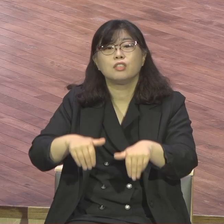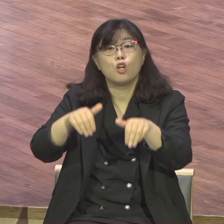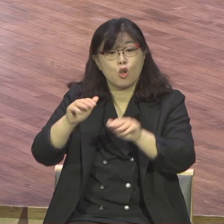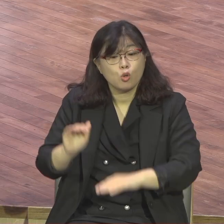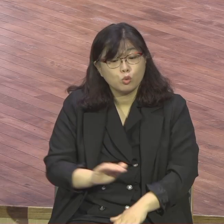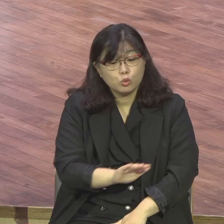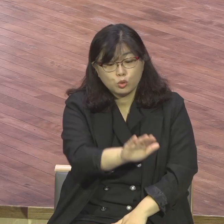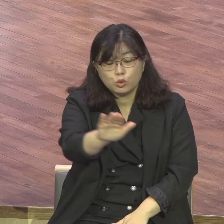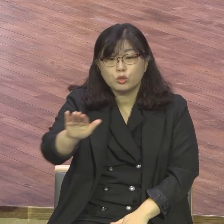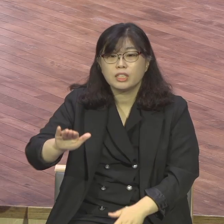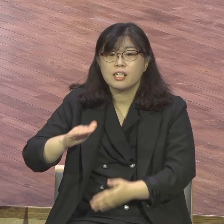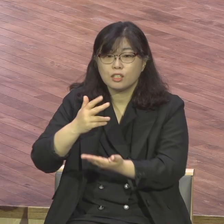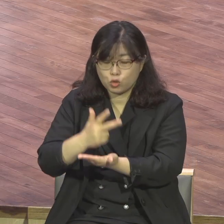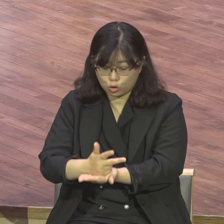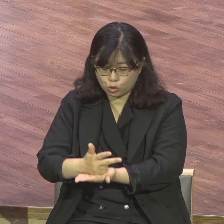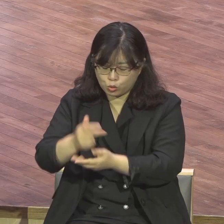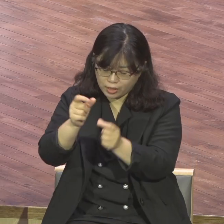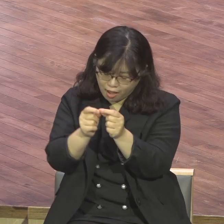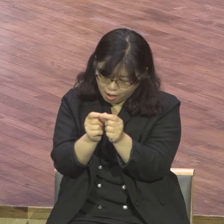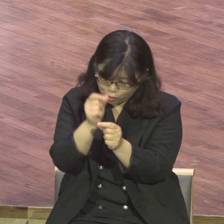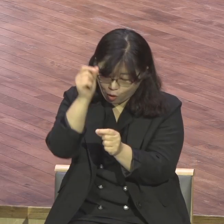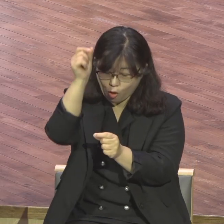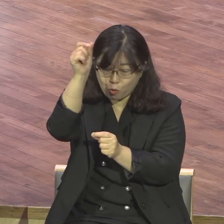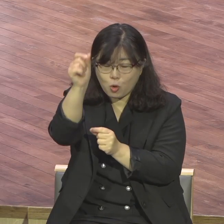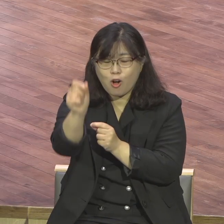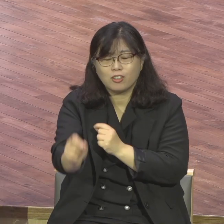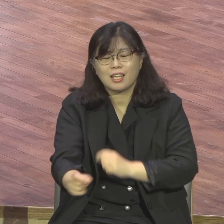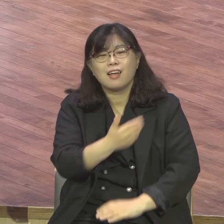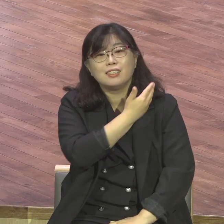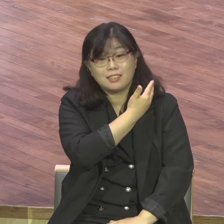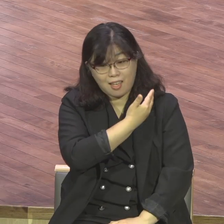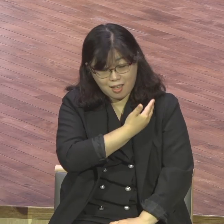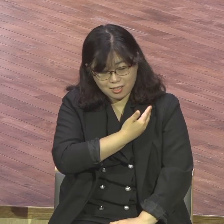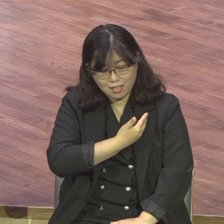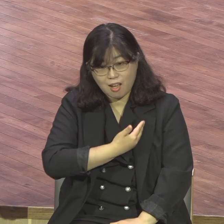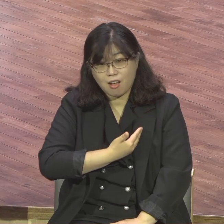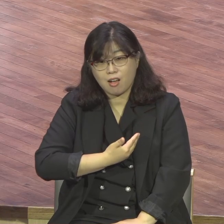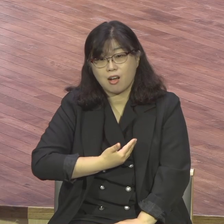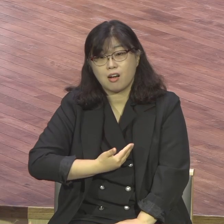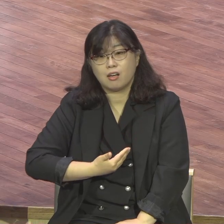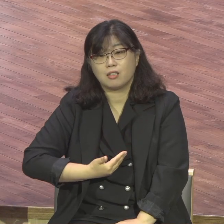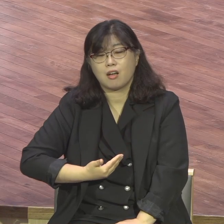우리는 주의 영원한 제자라